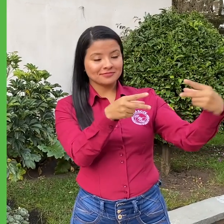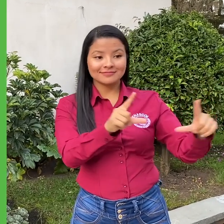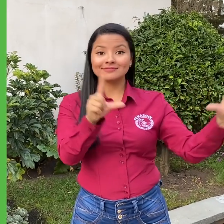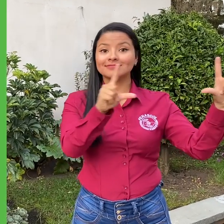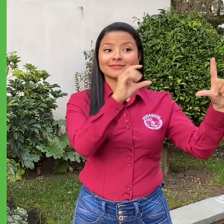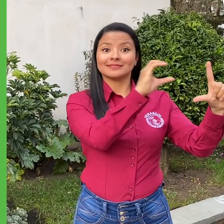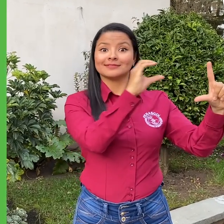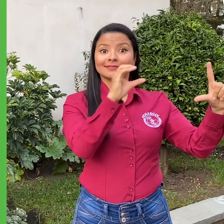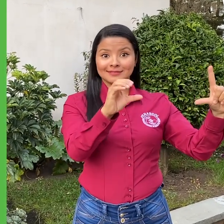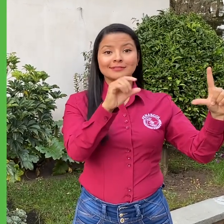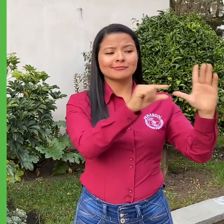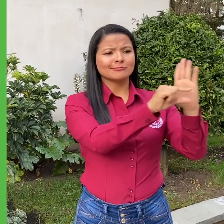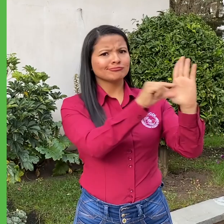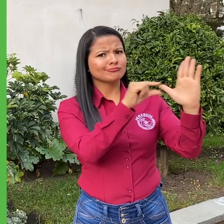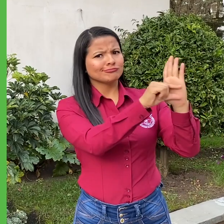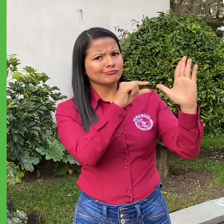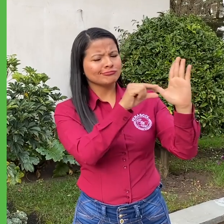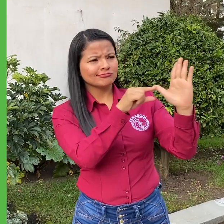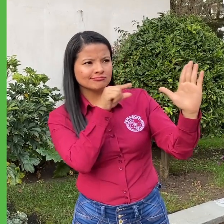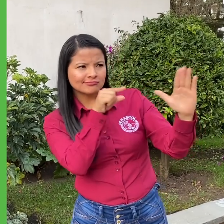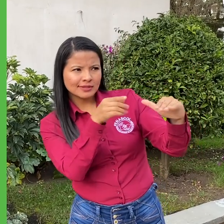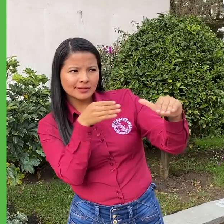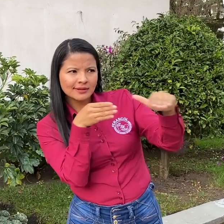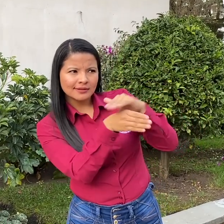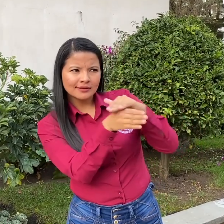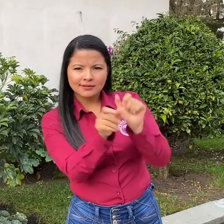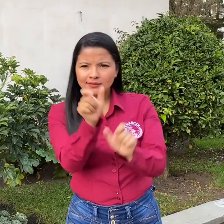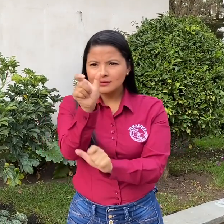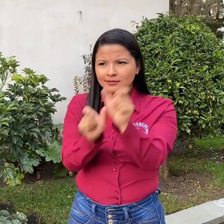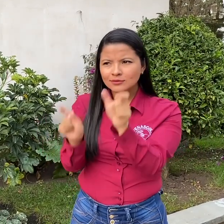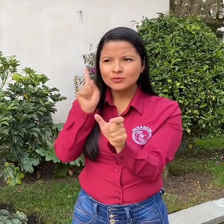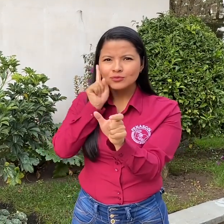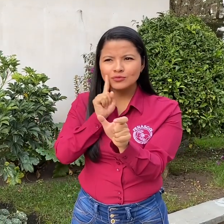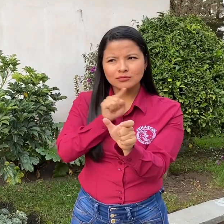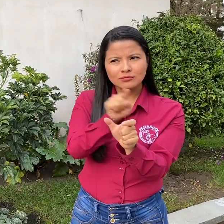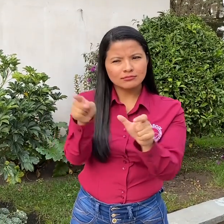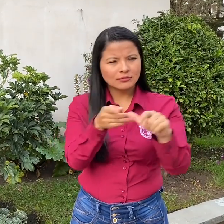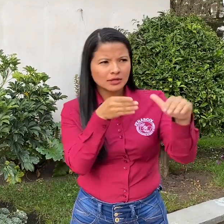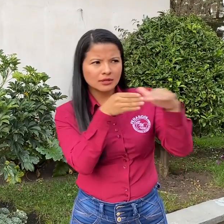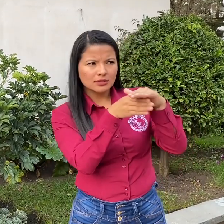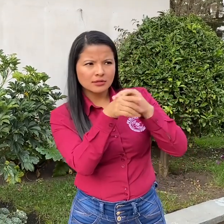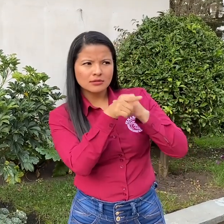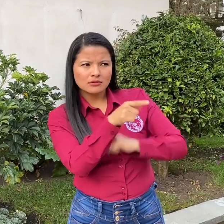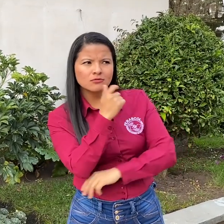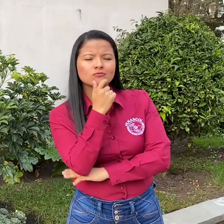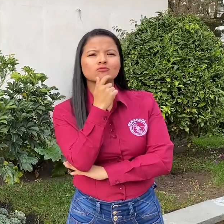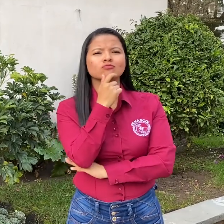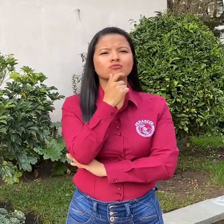sistemas de acceso de televisión, interpretación en LSC, Club Caption y subtitulación para las personas